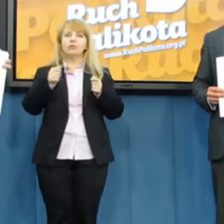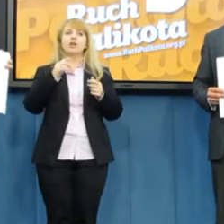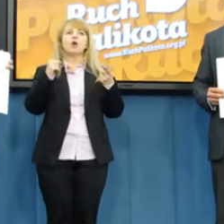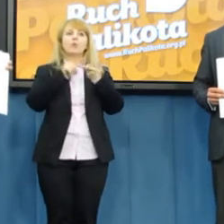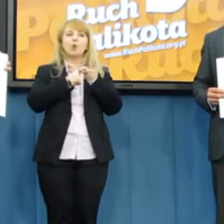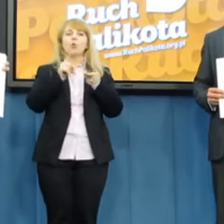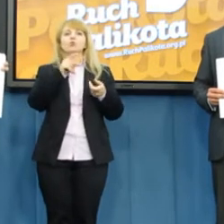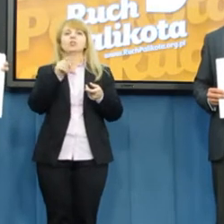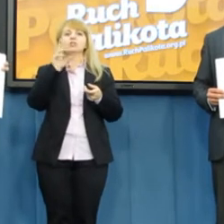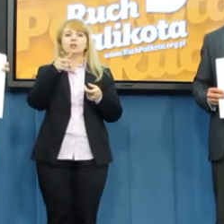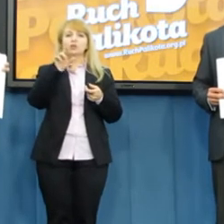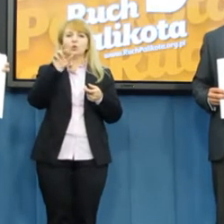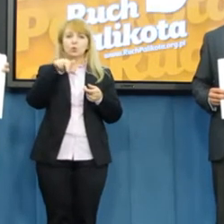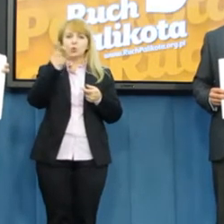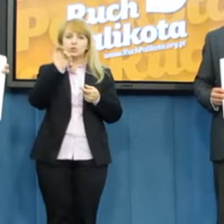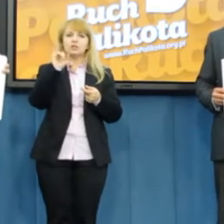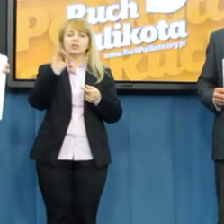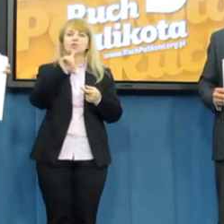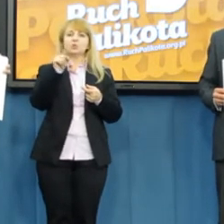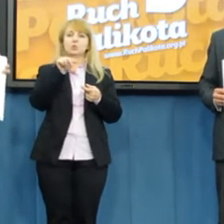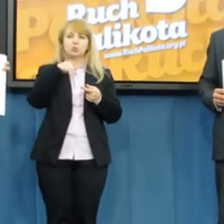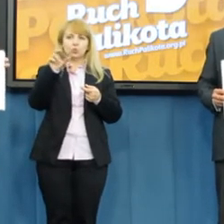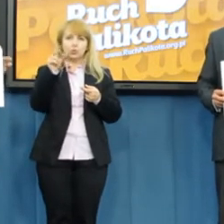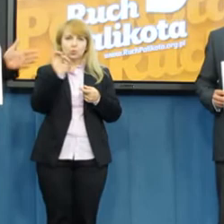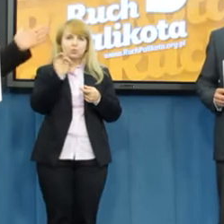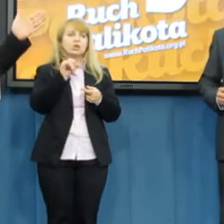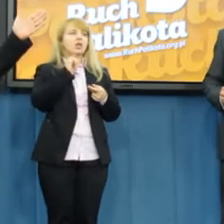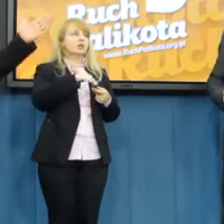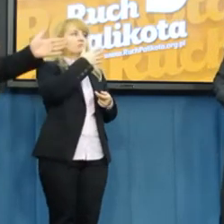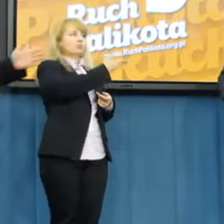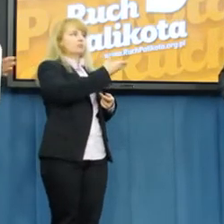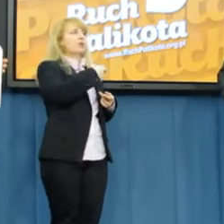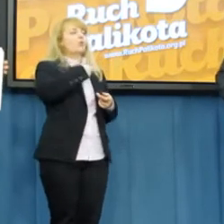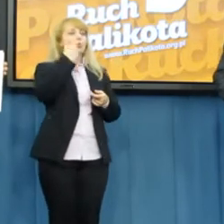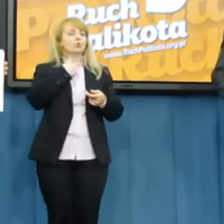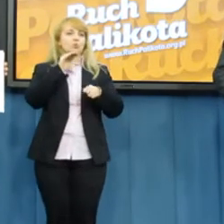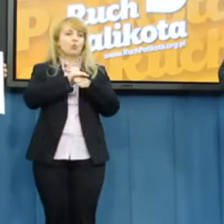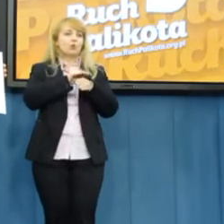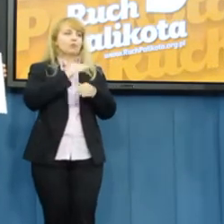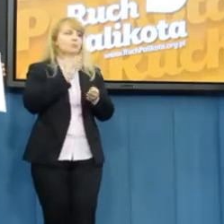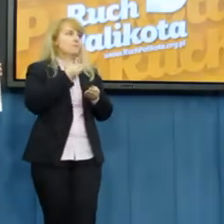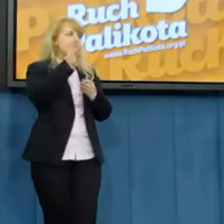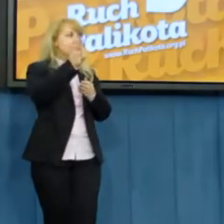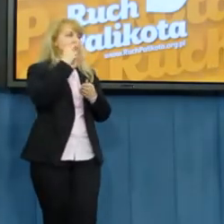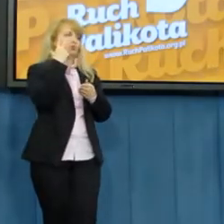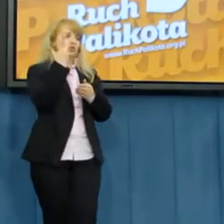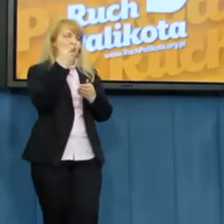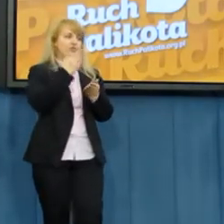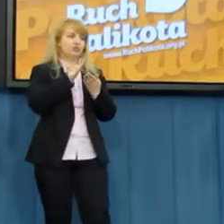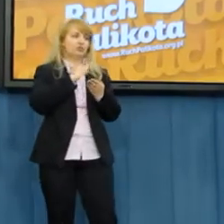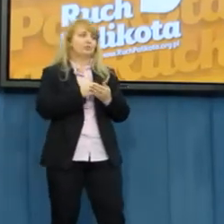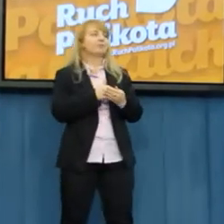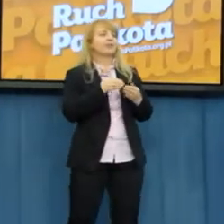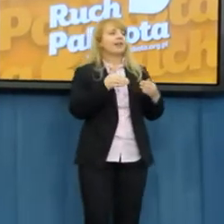i oddaję głos dla posła Maśka Wydrzyńskiego, zaprezentuję trzecią odsłonę. Proszę bardzo. Dzień dobry Państwu.